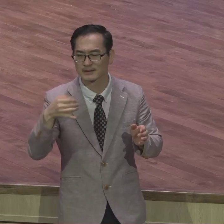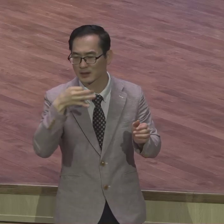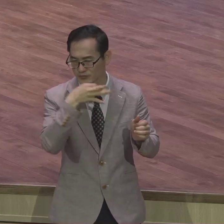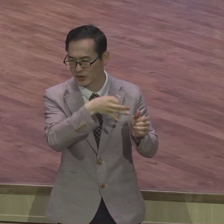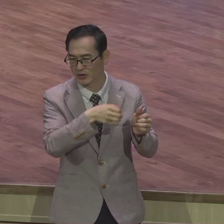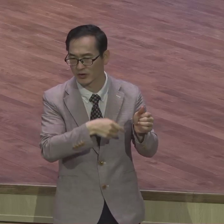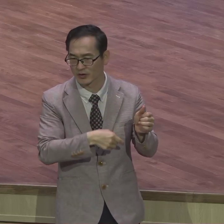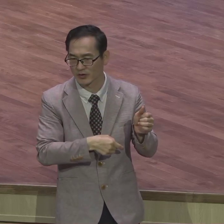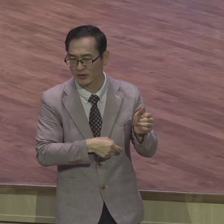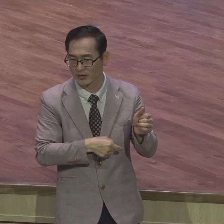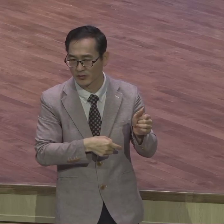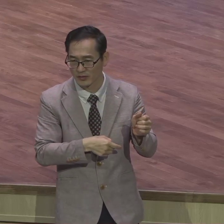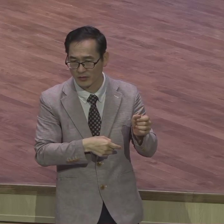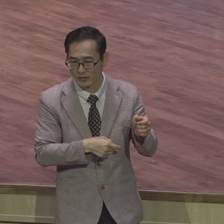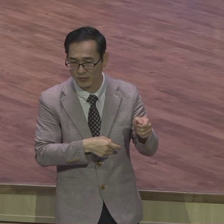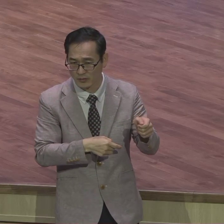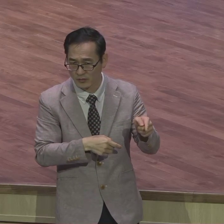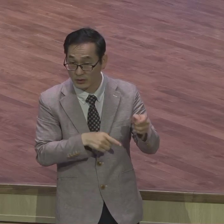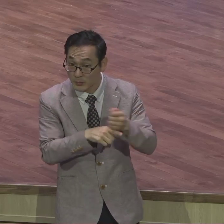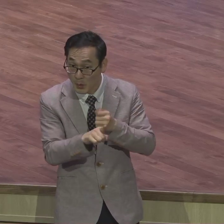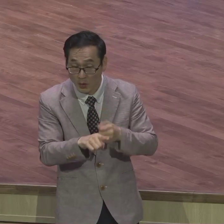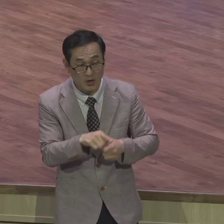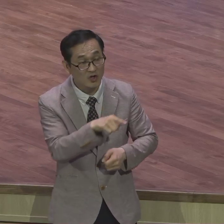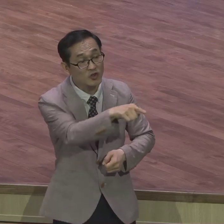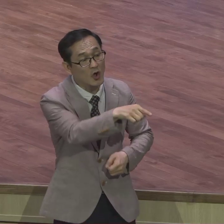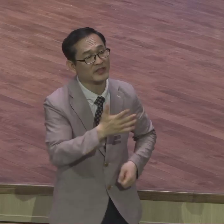재미있어요 이 뜻이 뭔가니까 너는 내 것이다 그러듯이